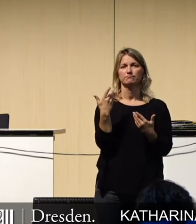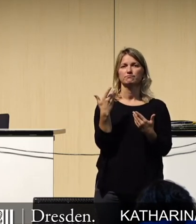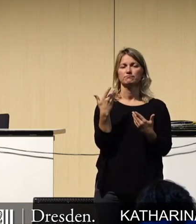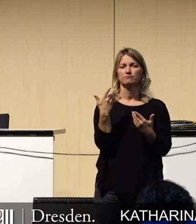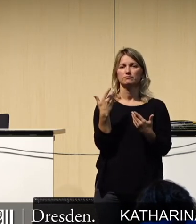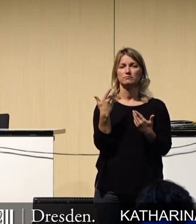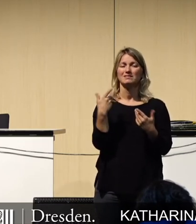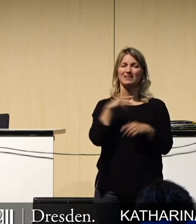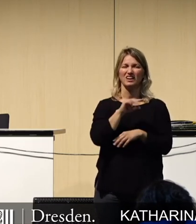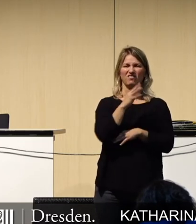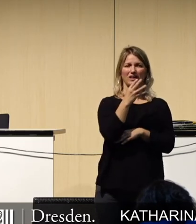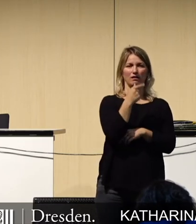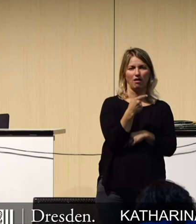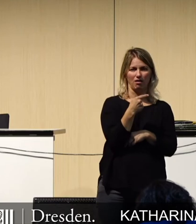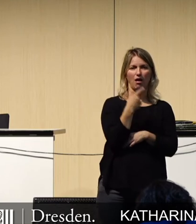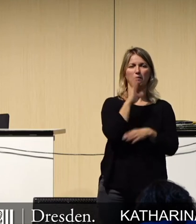komplexeres 4G.